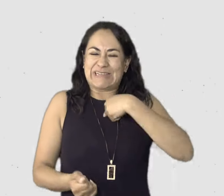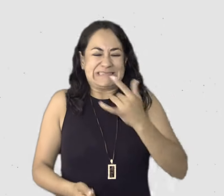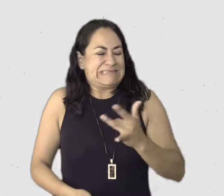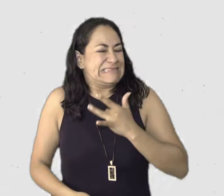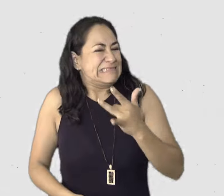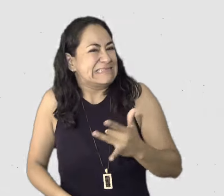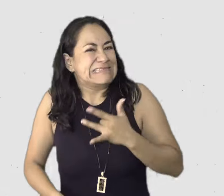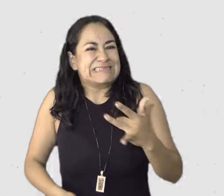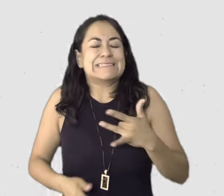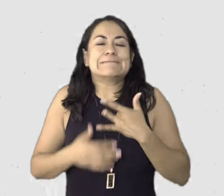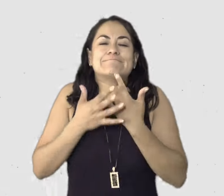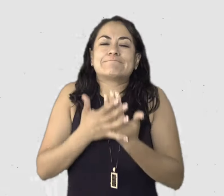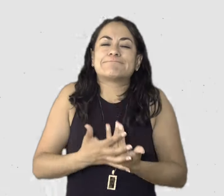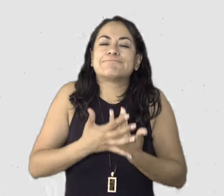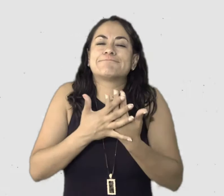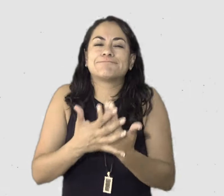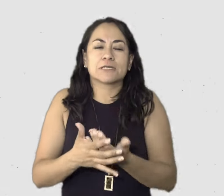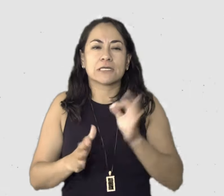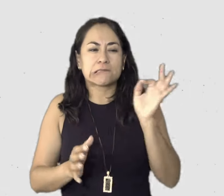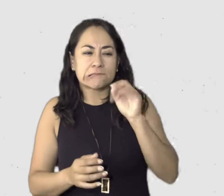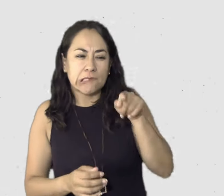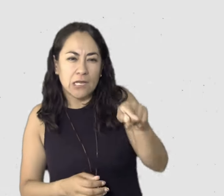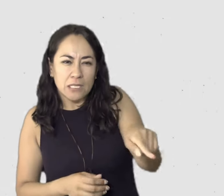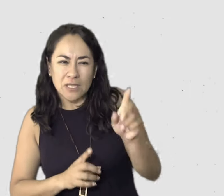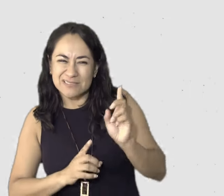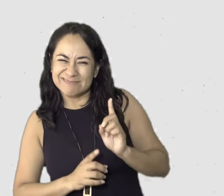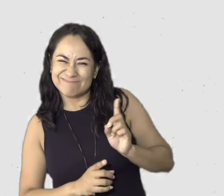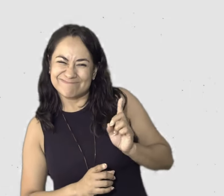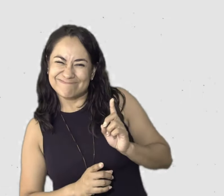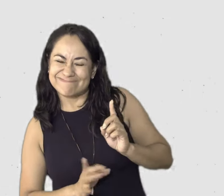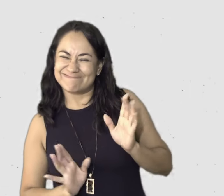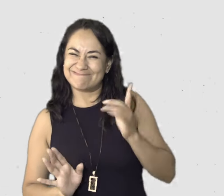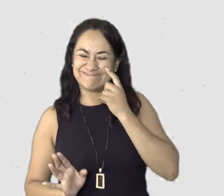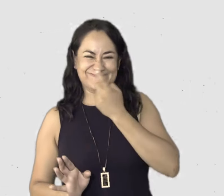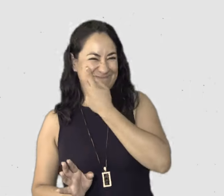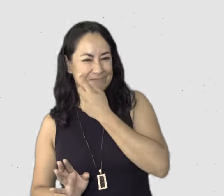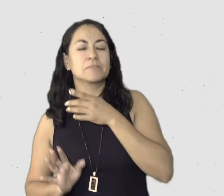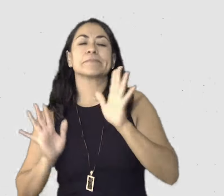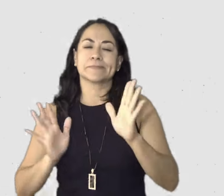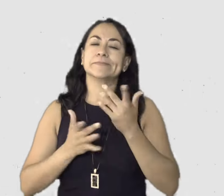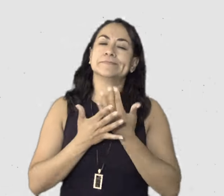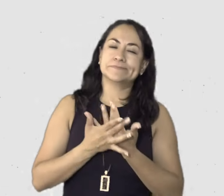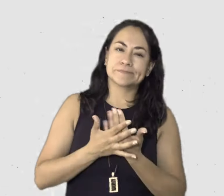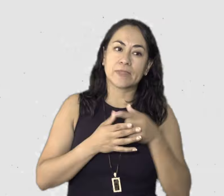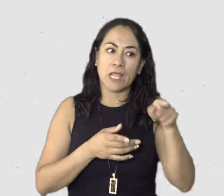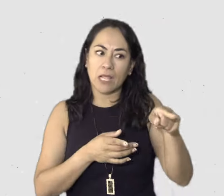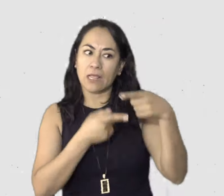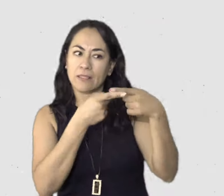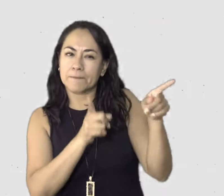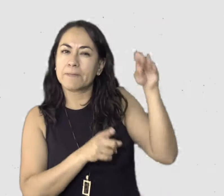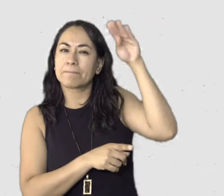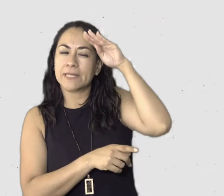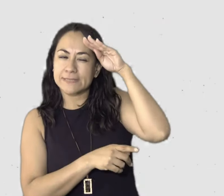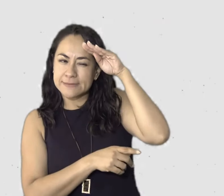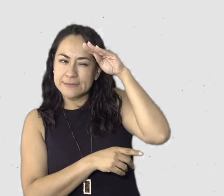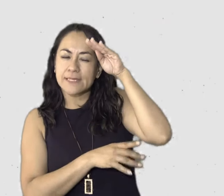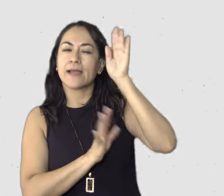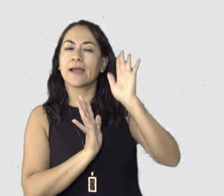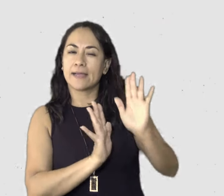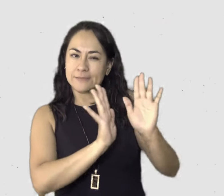espérate, si eso no te pareció, pues suéltalo, no te enganches, o sea, si no piensas igual que esa persona, pues no pasa nada, es una, es un punto